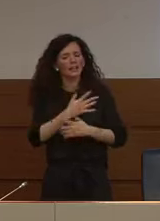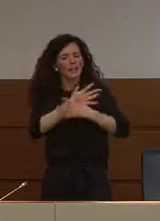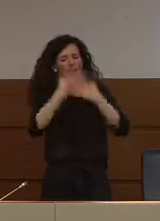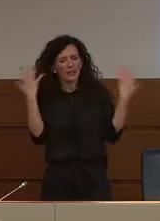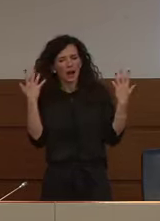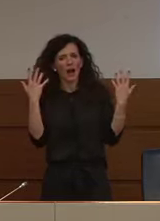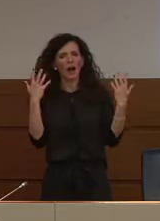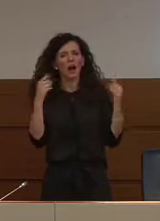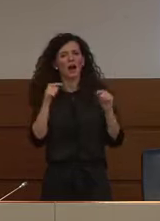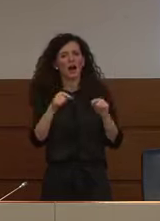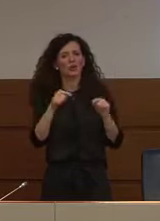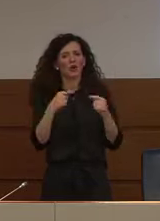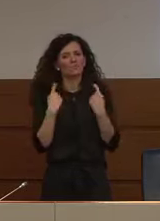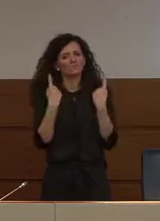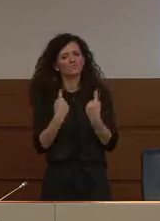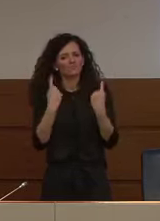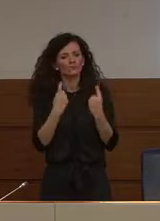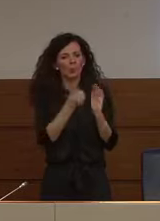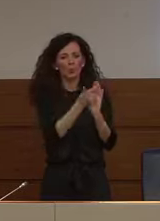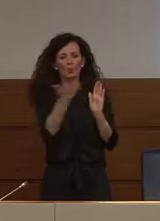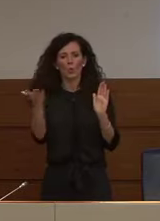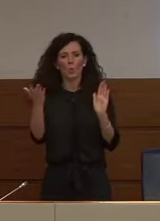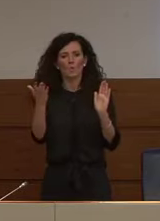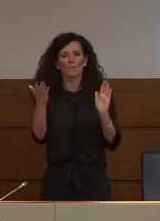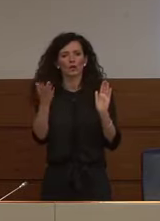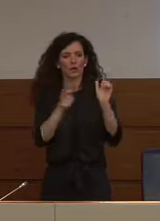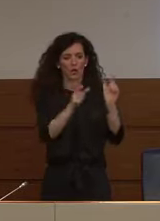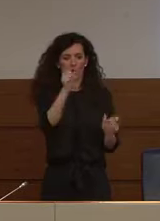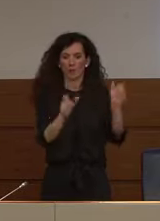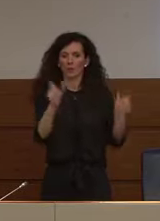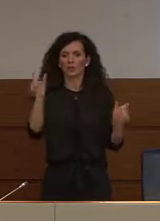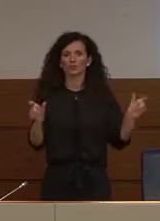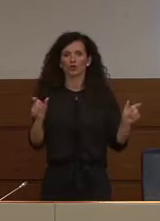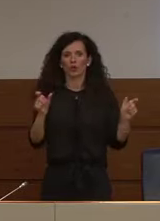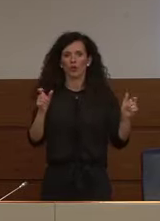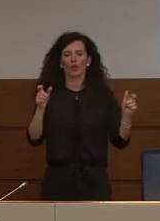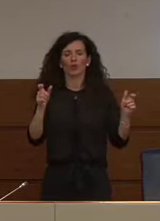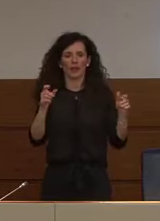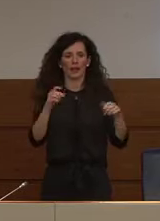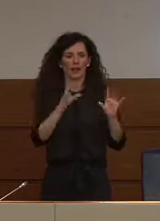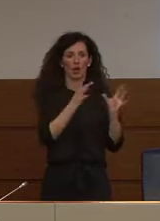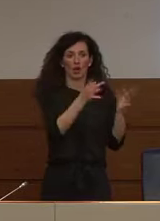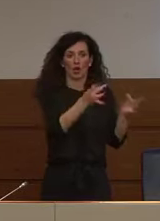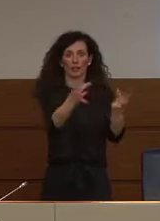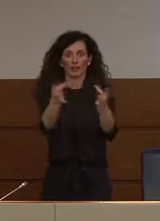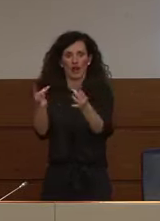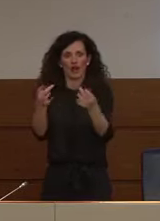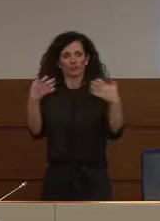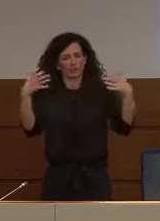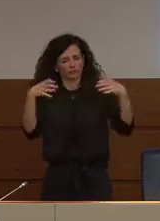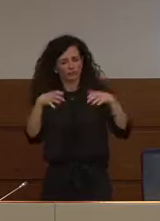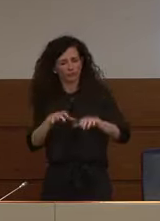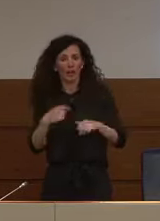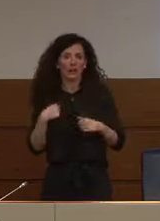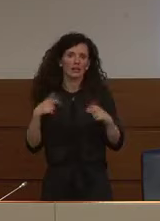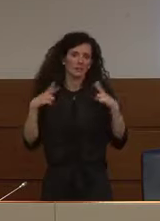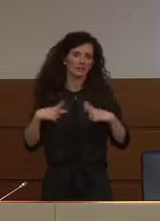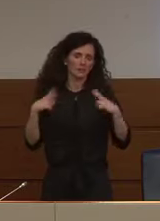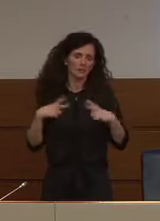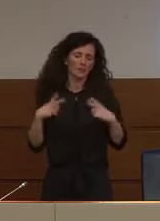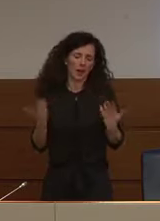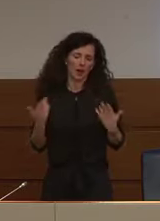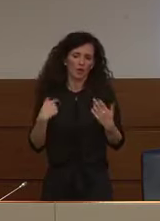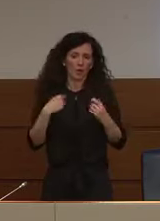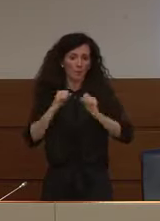di riduzione del numero dei soggetti contagiati e soprattutto e auspicabilmente mi permetto di